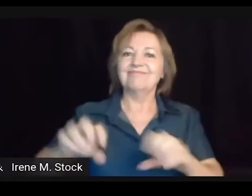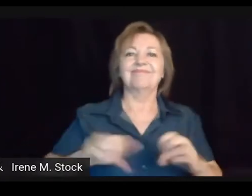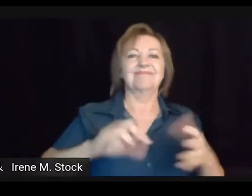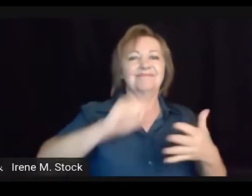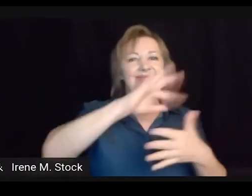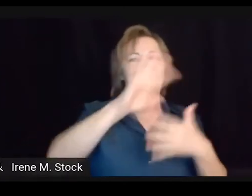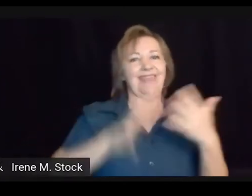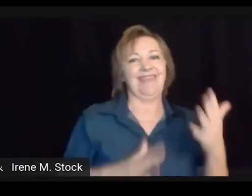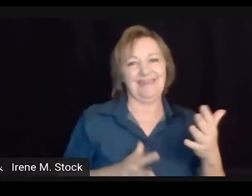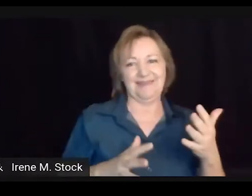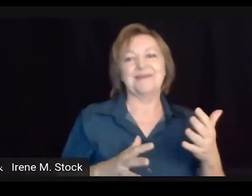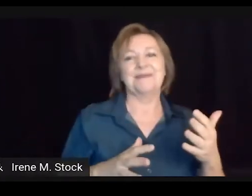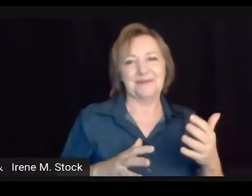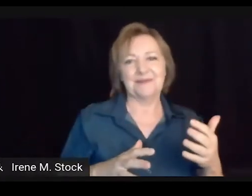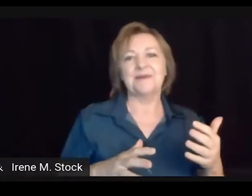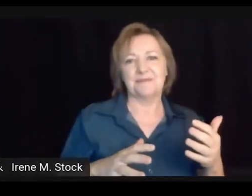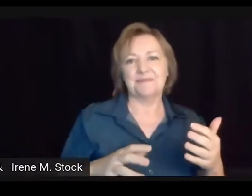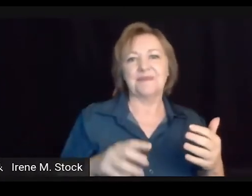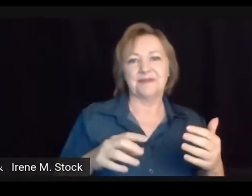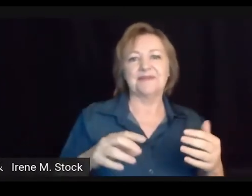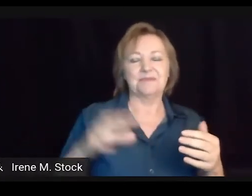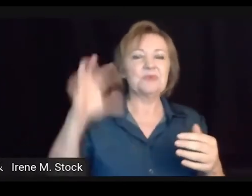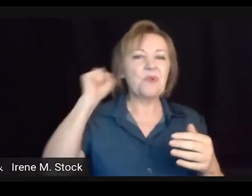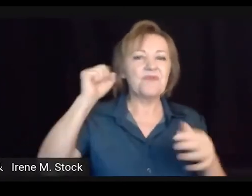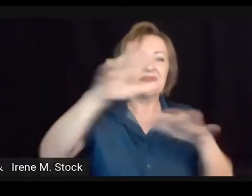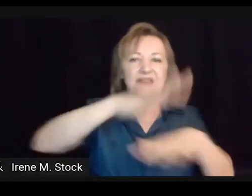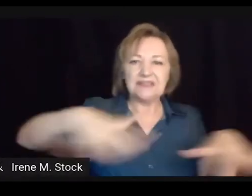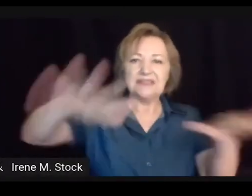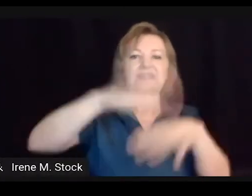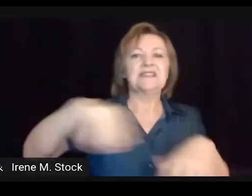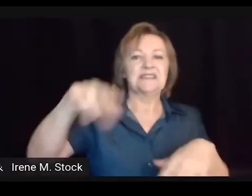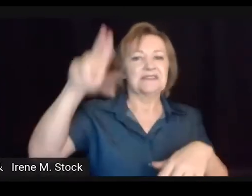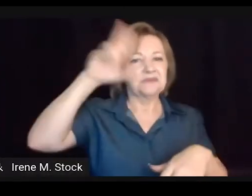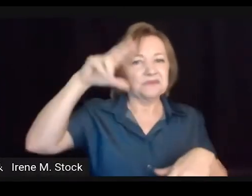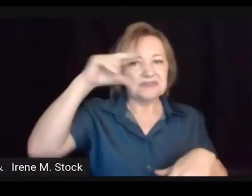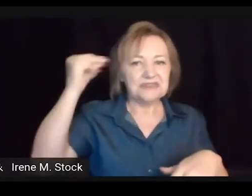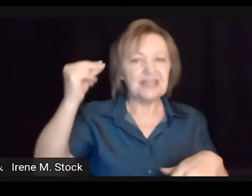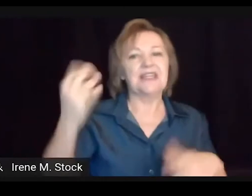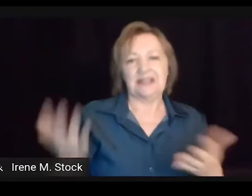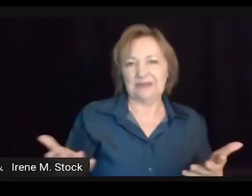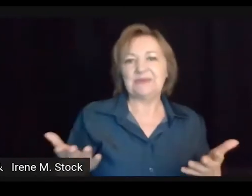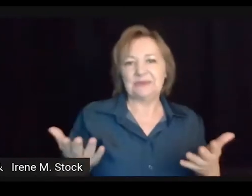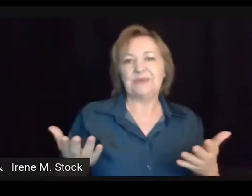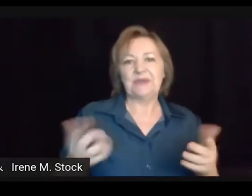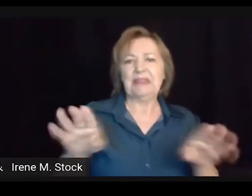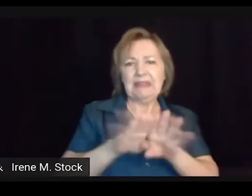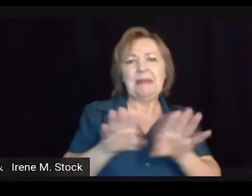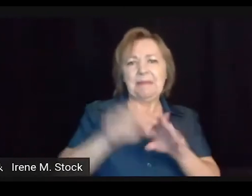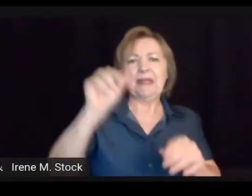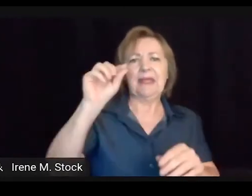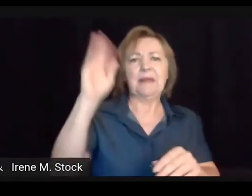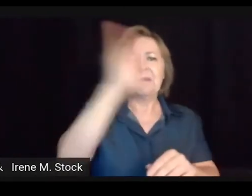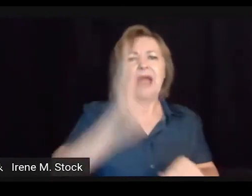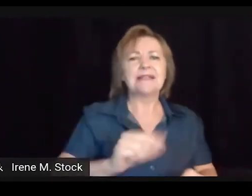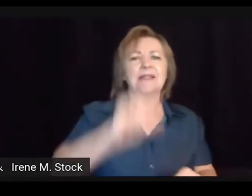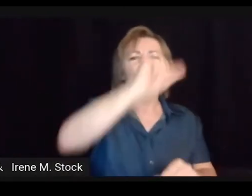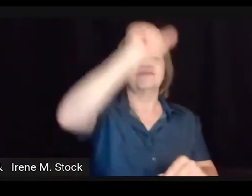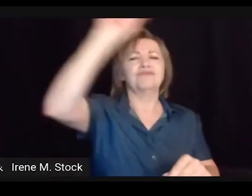E é por isso que hoje nós temos, por exemplo, a disciplina de Libras nesse curso, né, ou na disciplina de Libras em vários